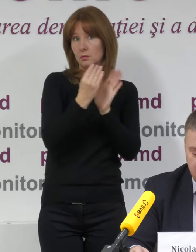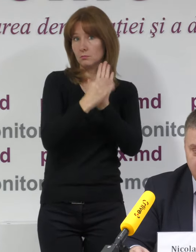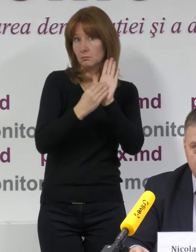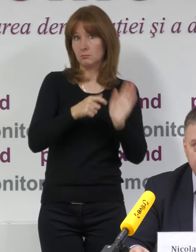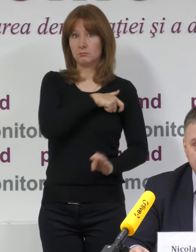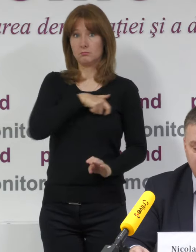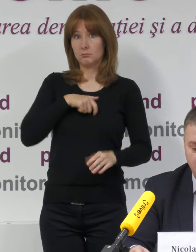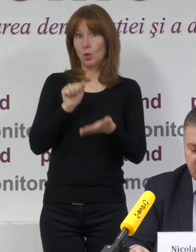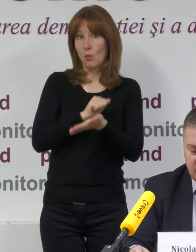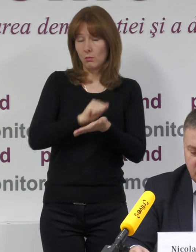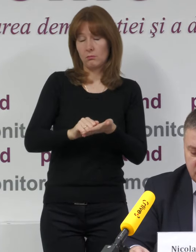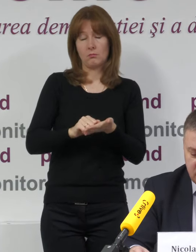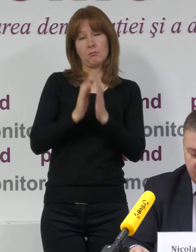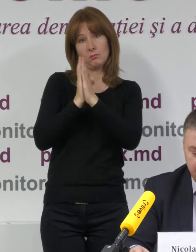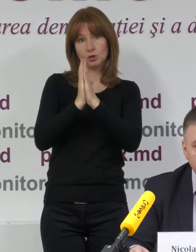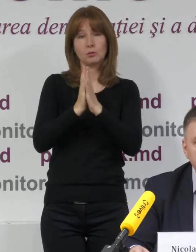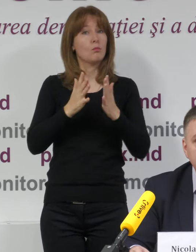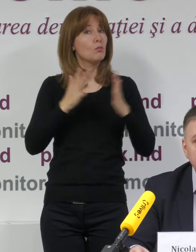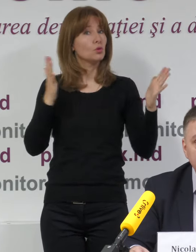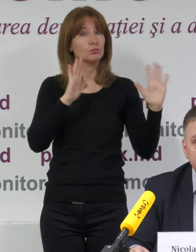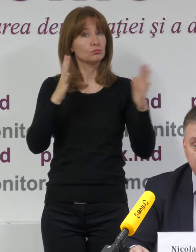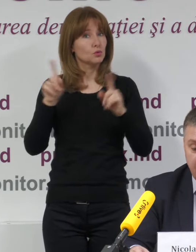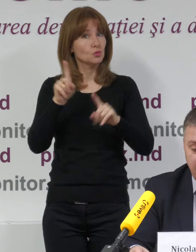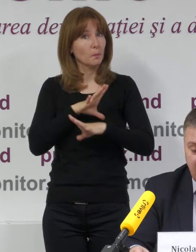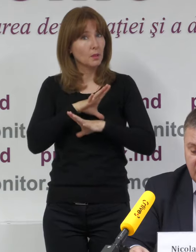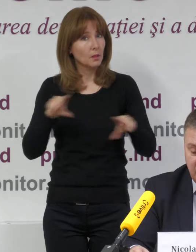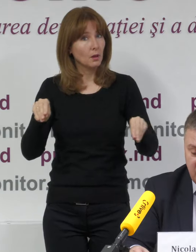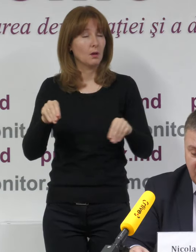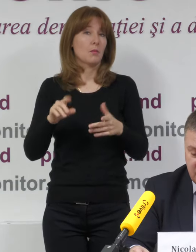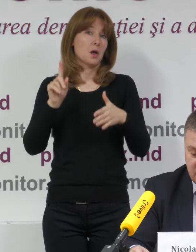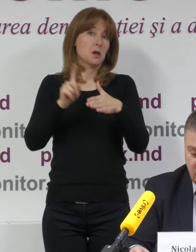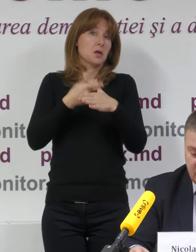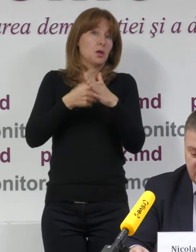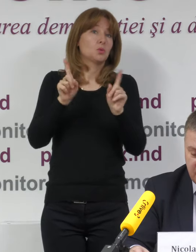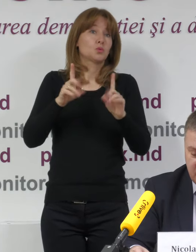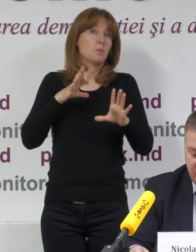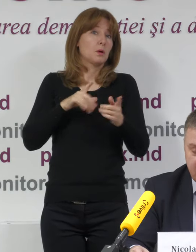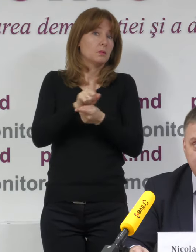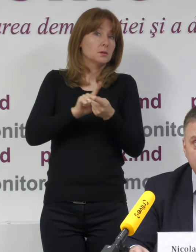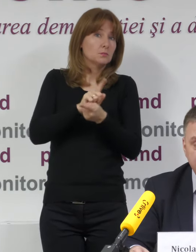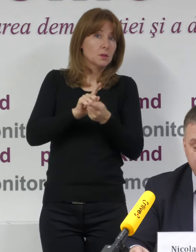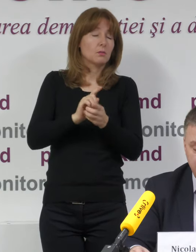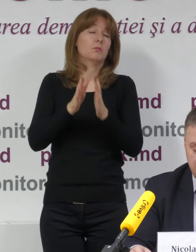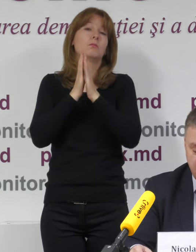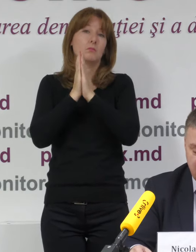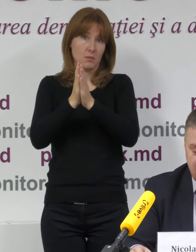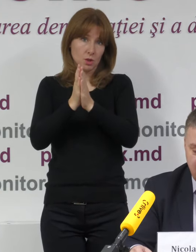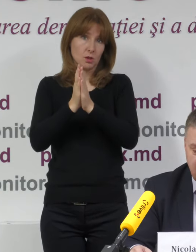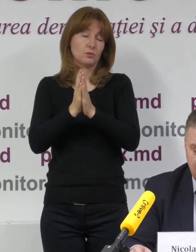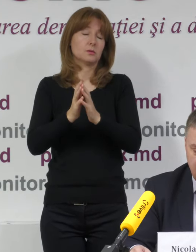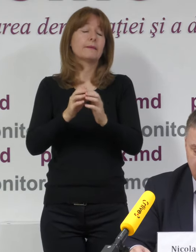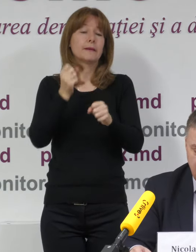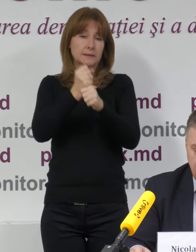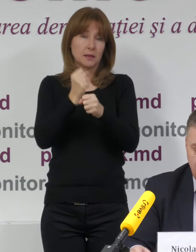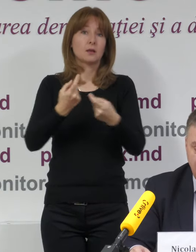cazuri să nu devină mai multe sau să fi fost între timp remediate situațiile respective pentru ca observatorii să-și poată